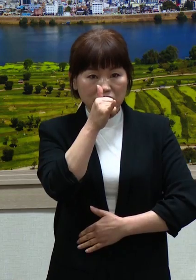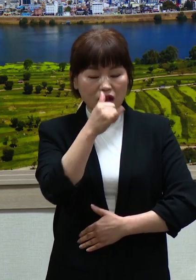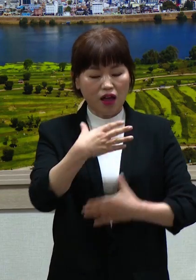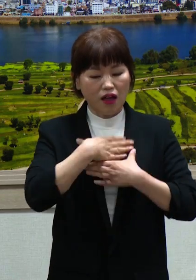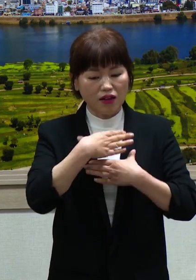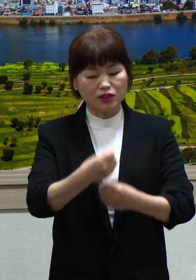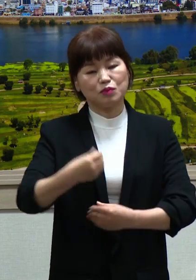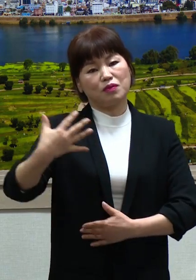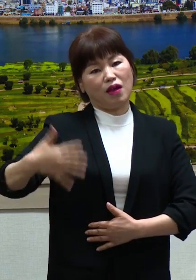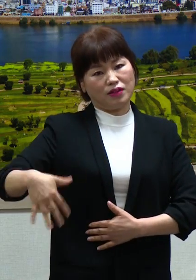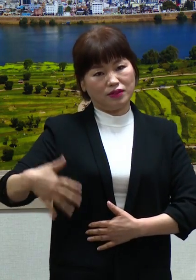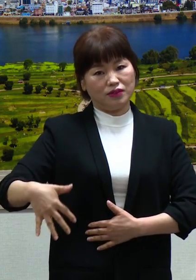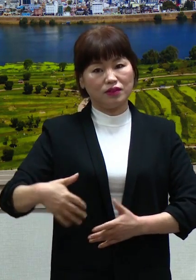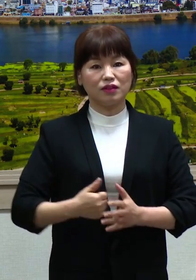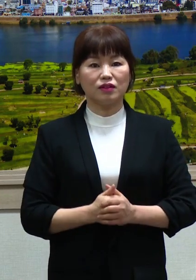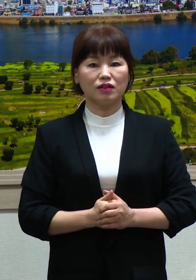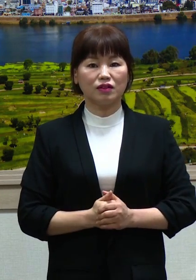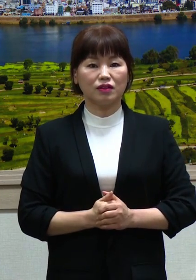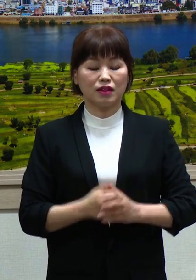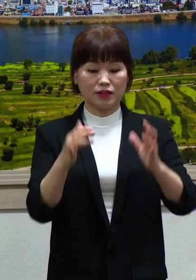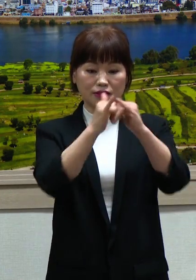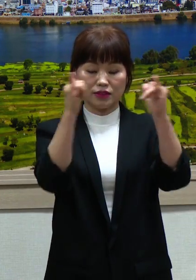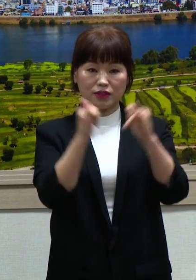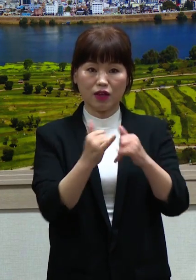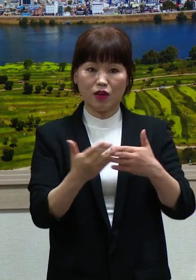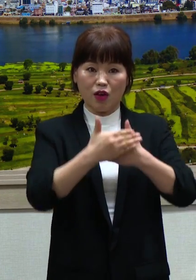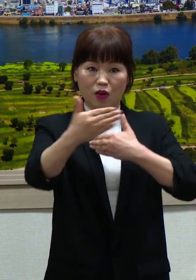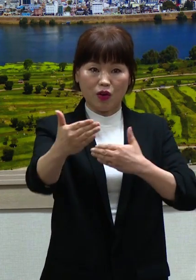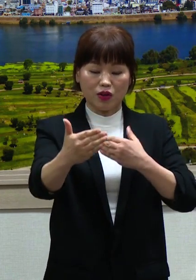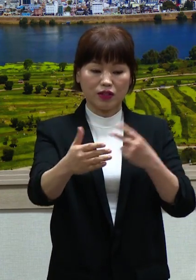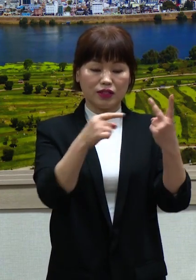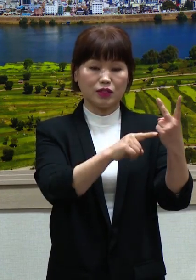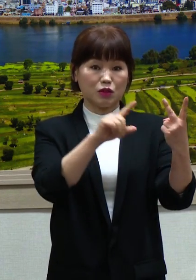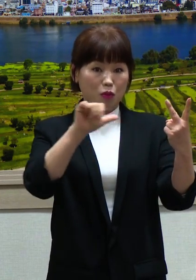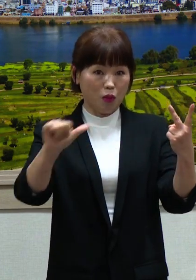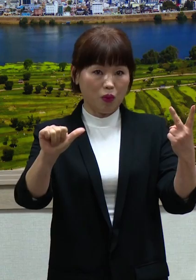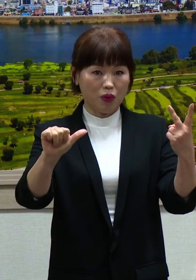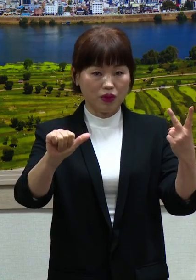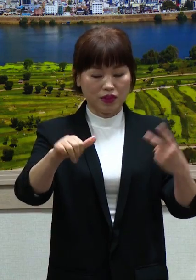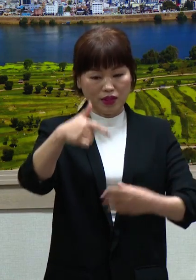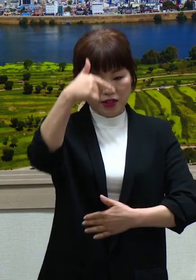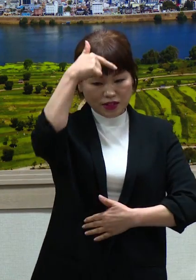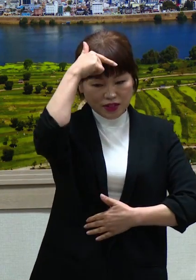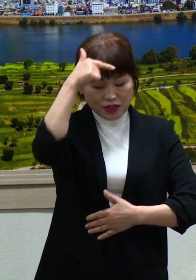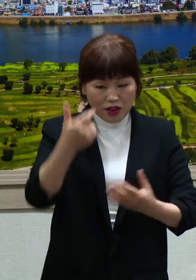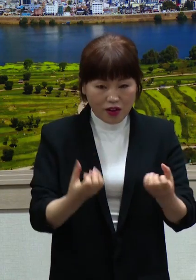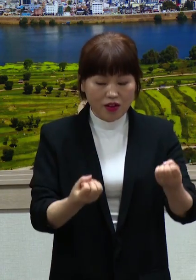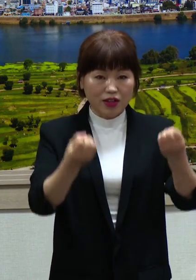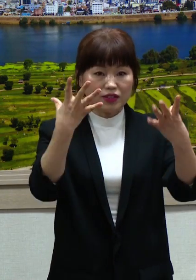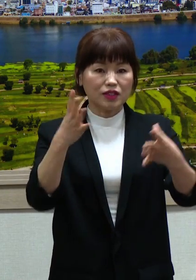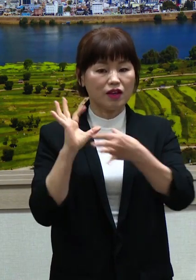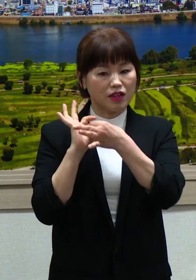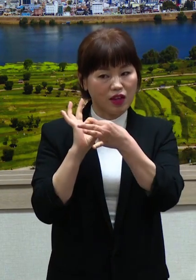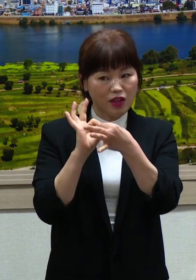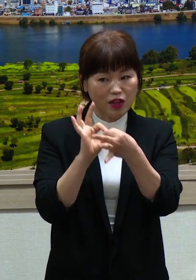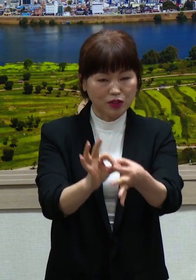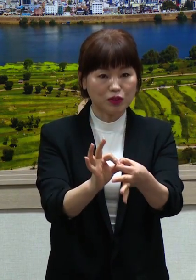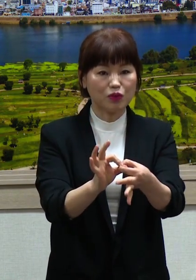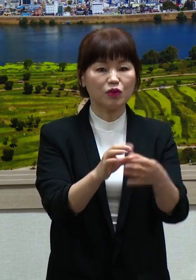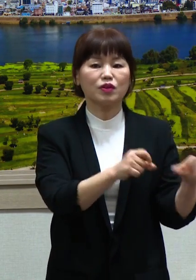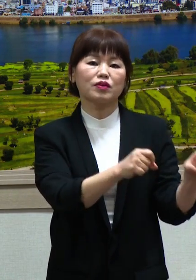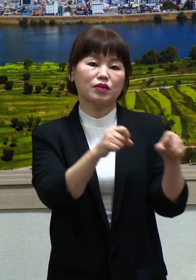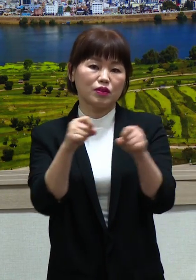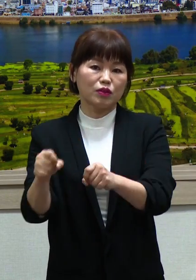상황입니다. 사회적 거리 두기 2.5단계와 설 명절까지 2주간 연장되며 많이